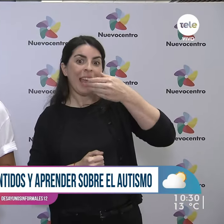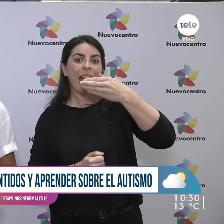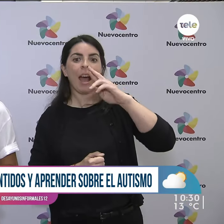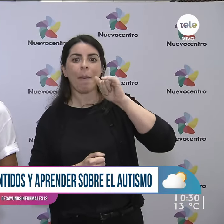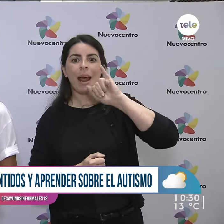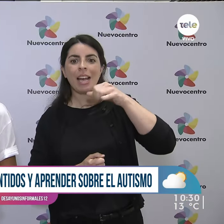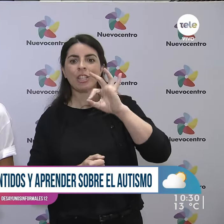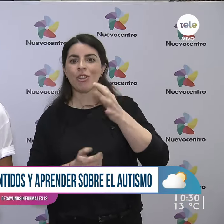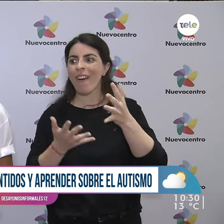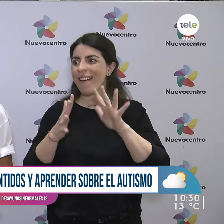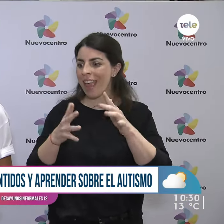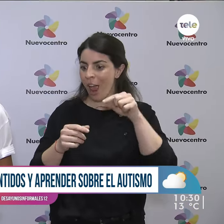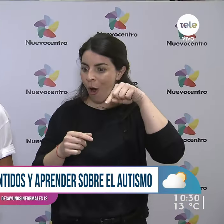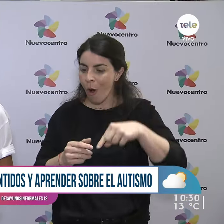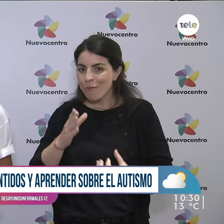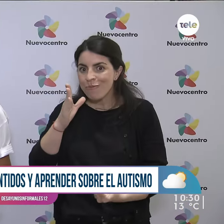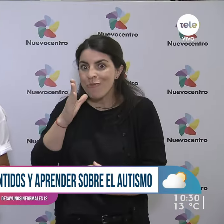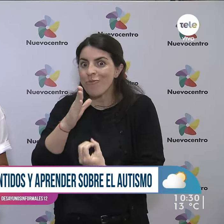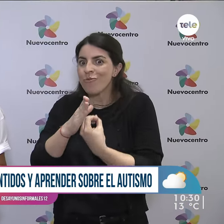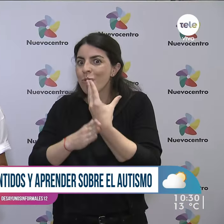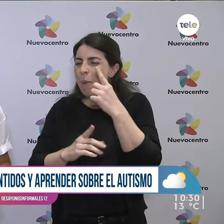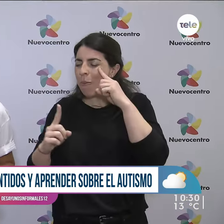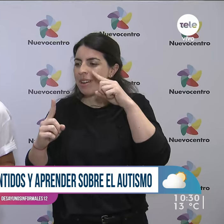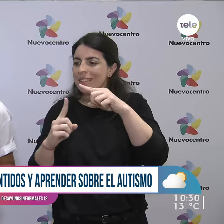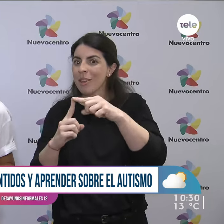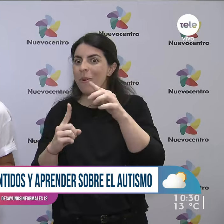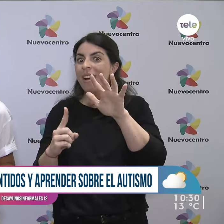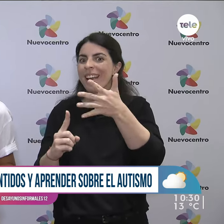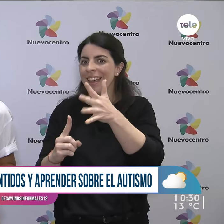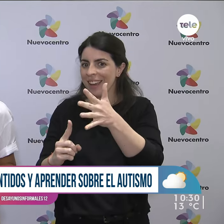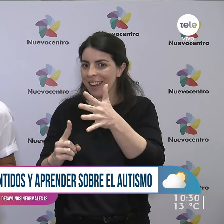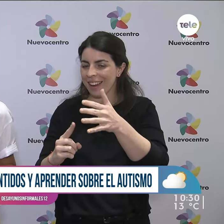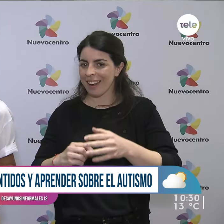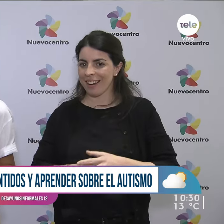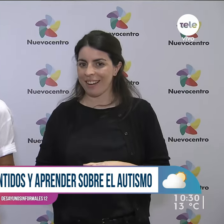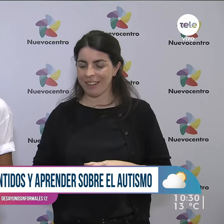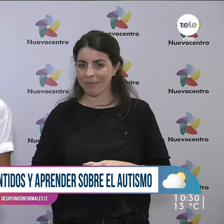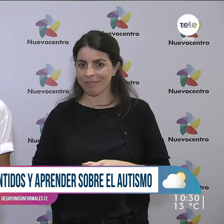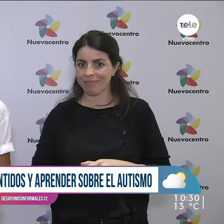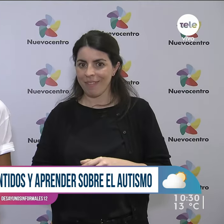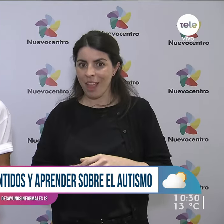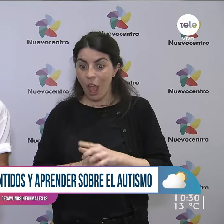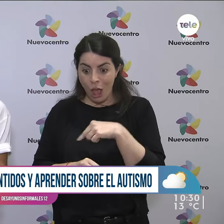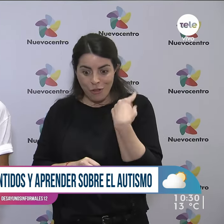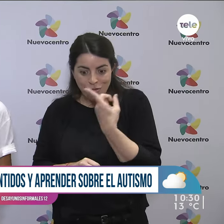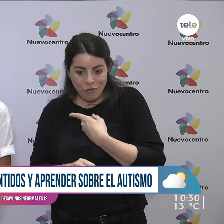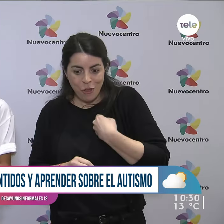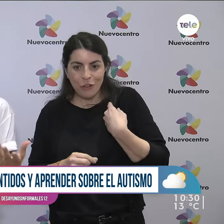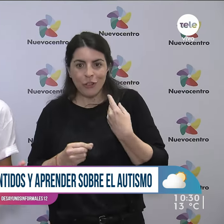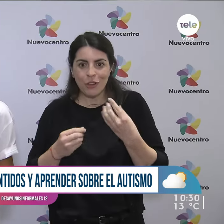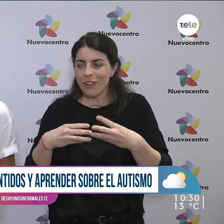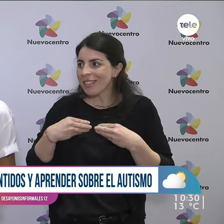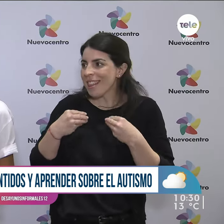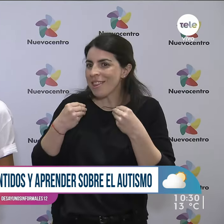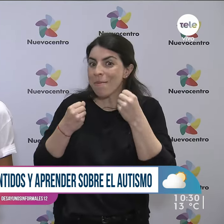estamos inaugurando hoy que lo que tiene como objetivo es experimentar y hacer vivir a